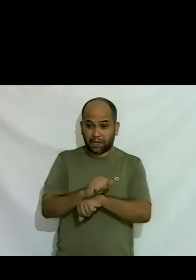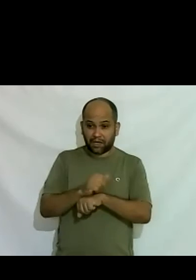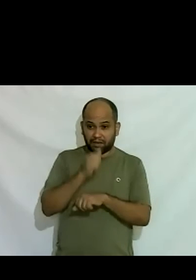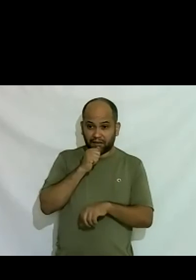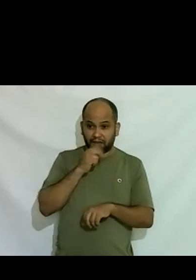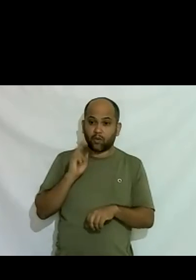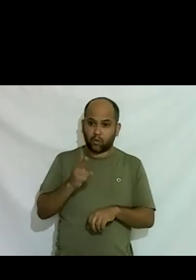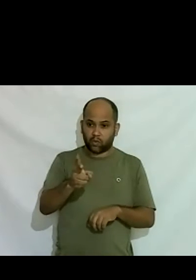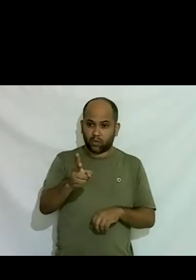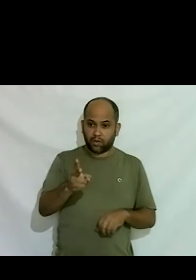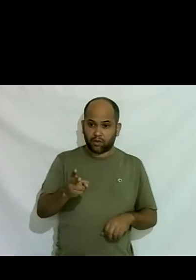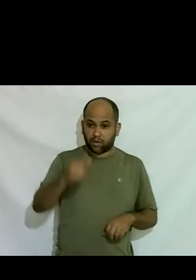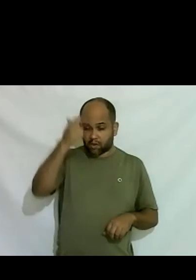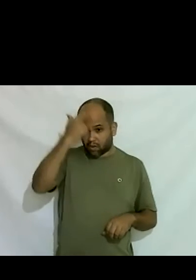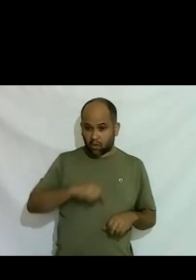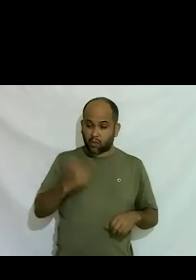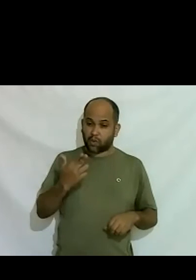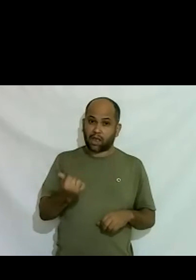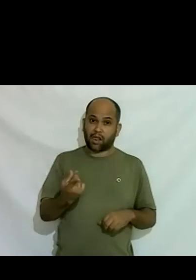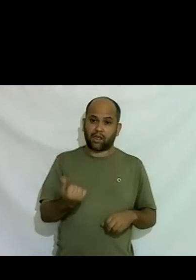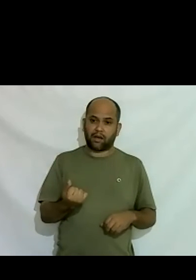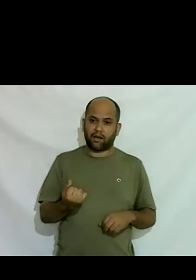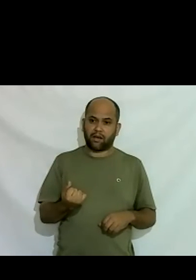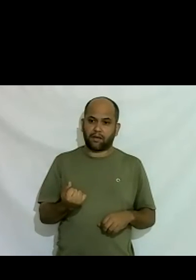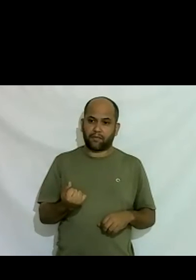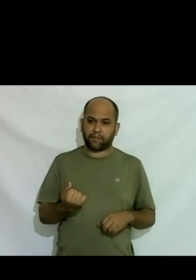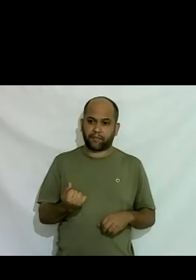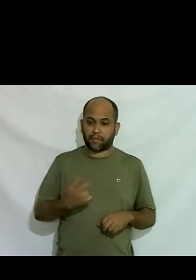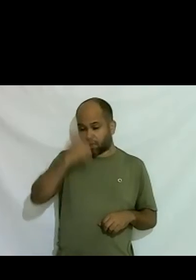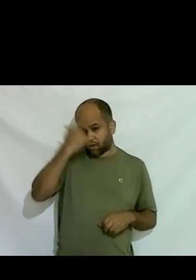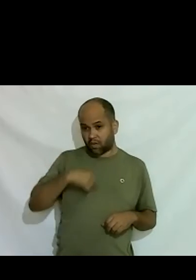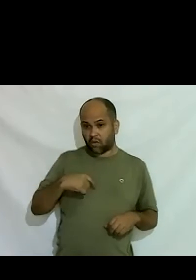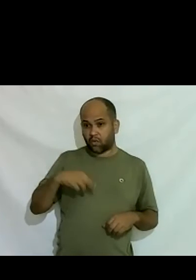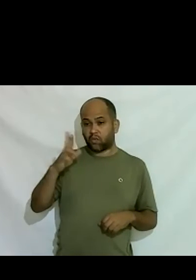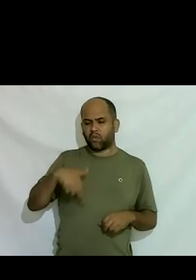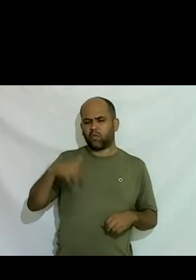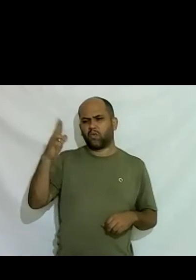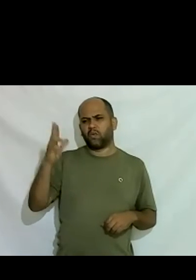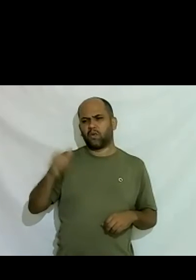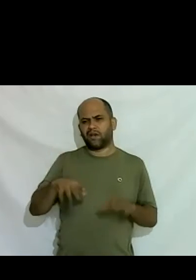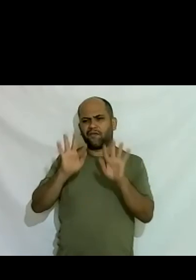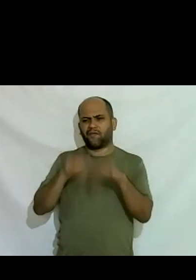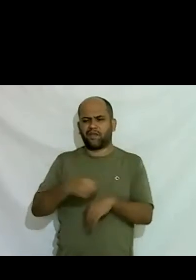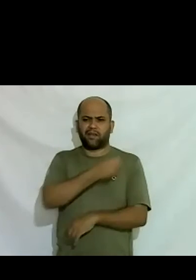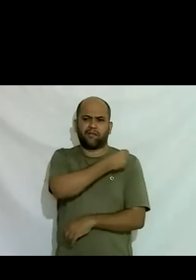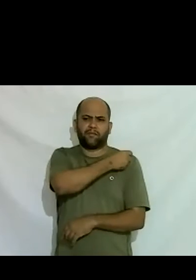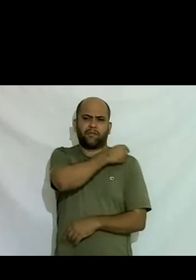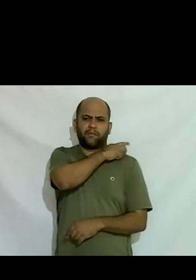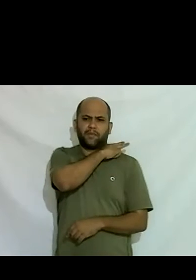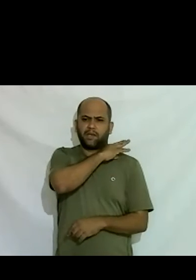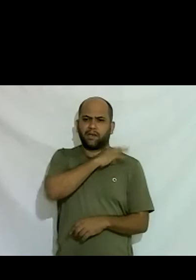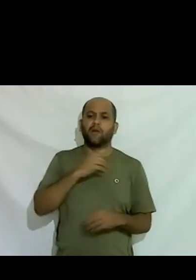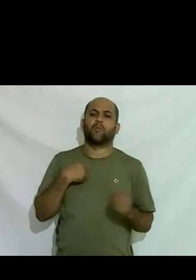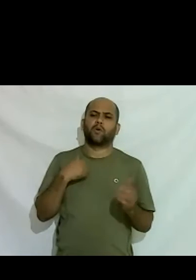eu não seria nada eu não teria jamais terminado o colegial eu teria sofrido burro eu teria sido discursa da